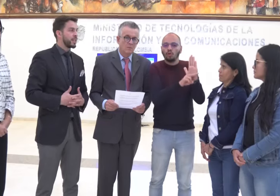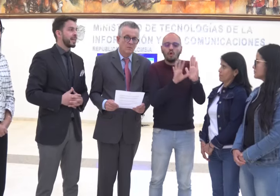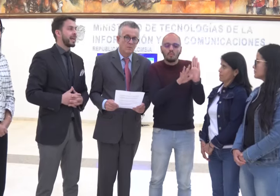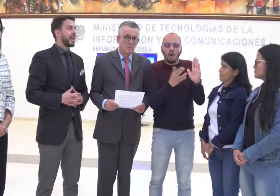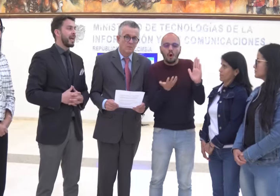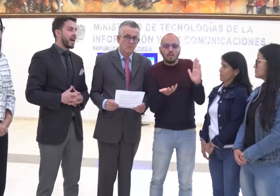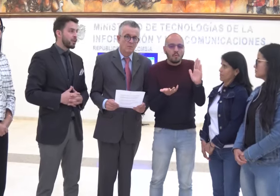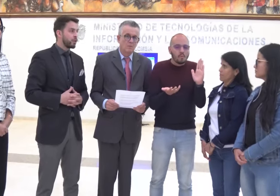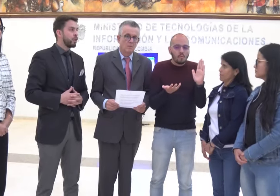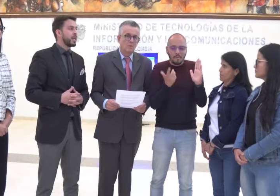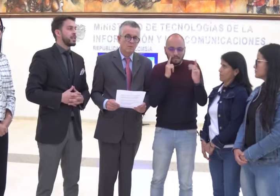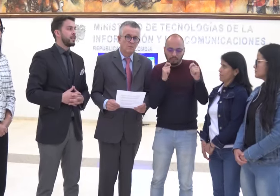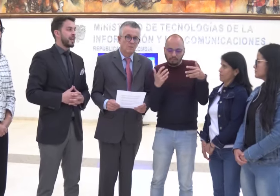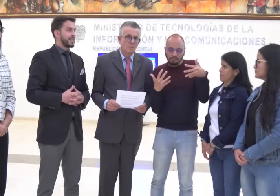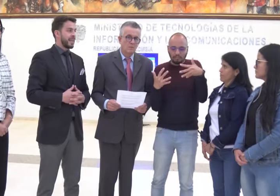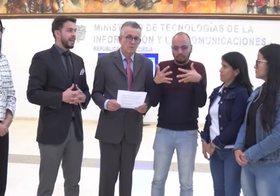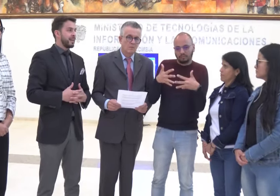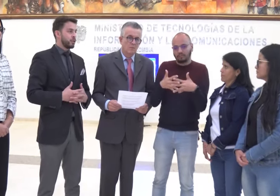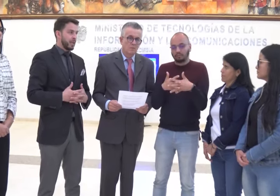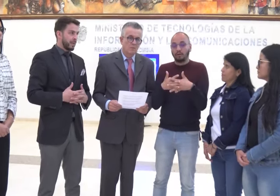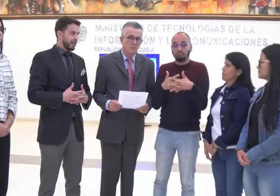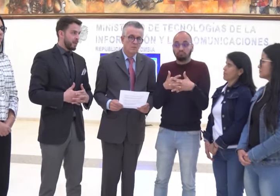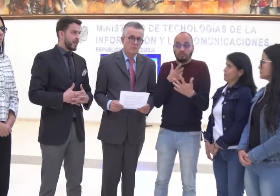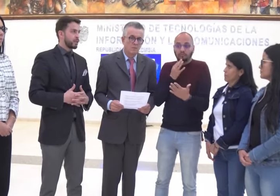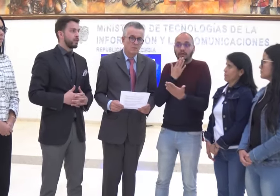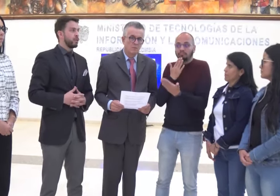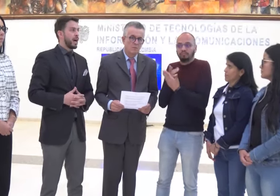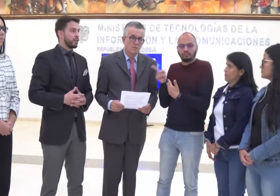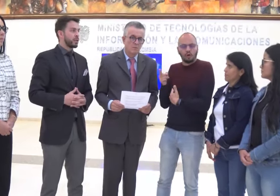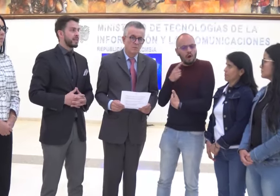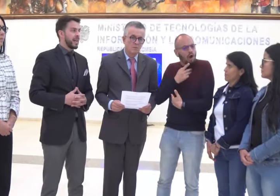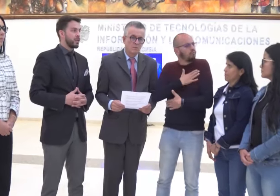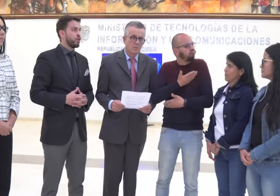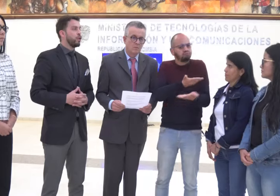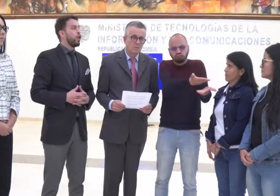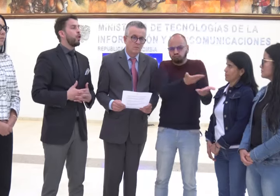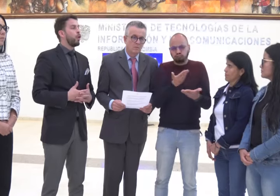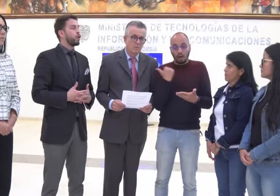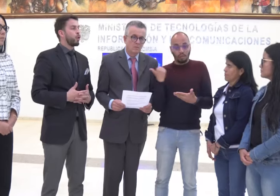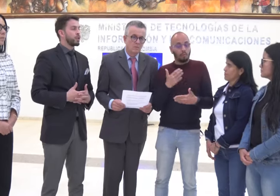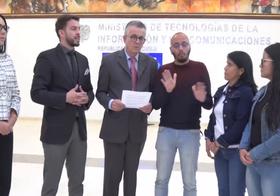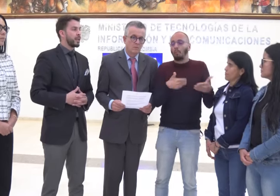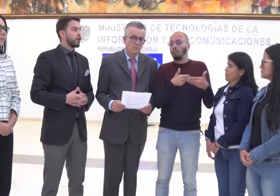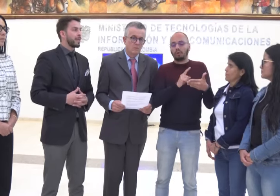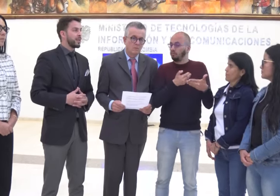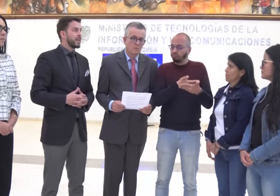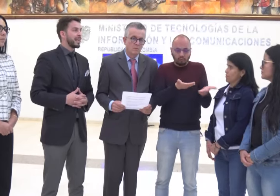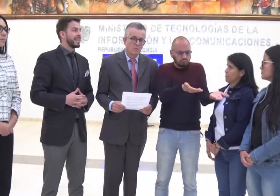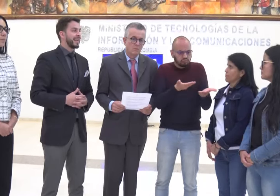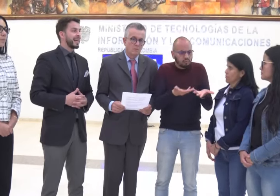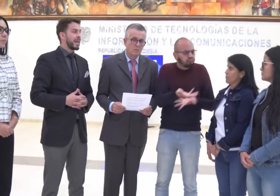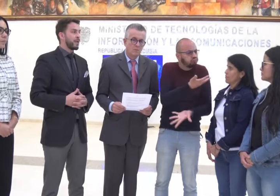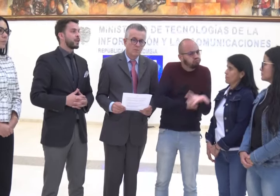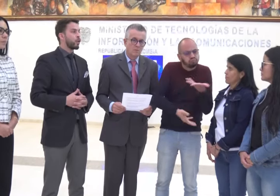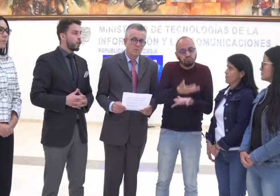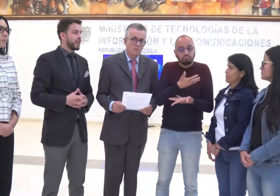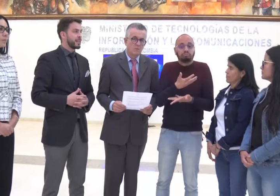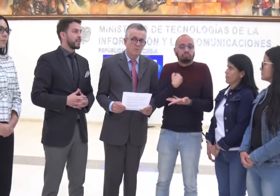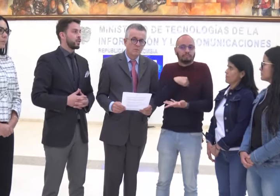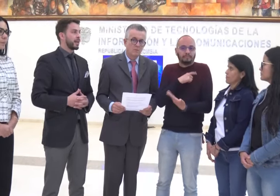cierre cada año sino que esté totalmente abierto año tras año o cosas de normatividad que tenga que ver con el centro